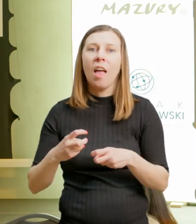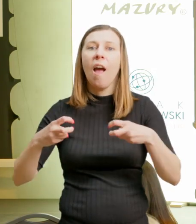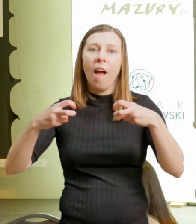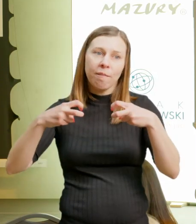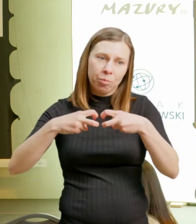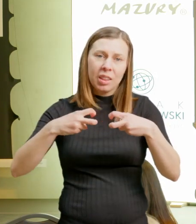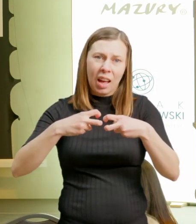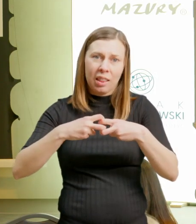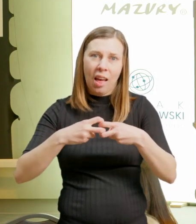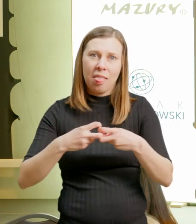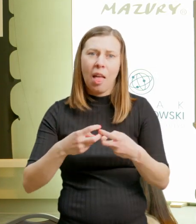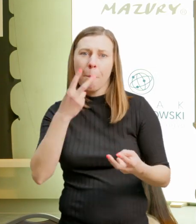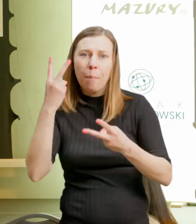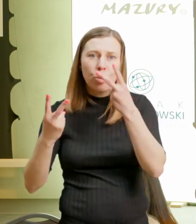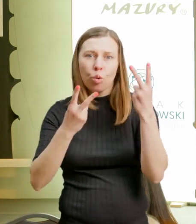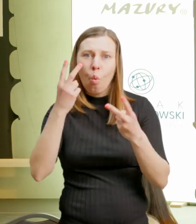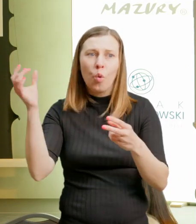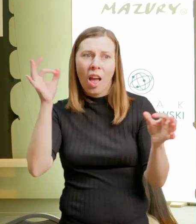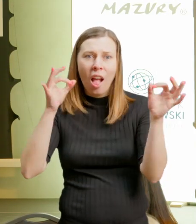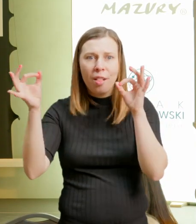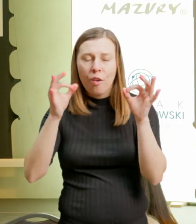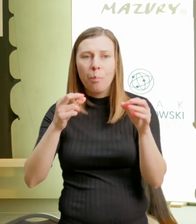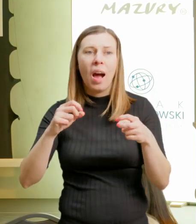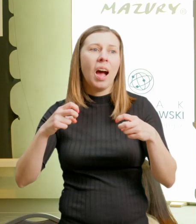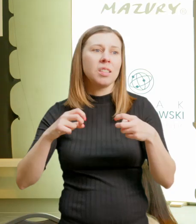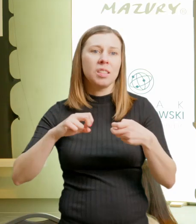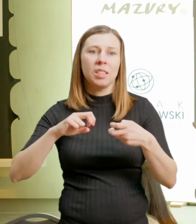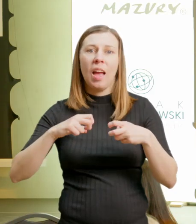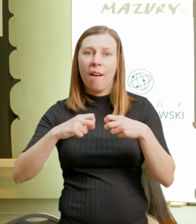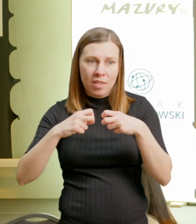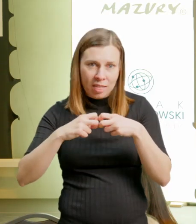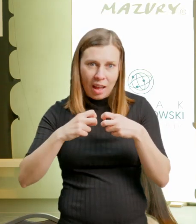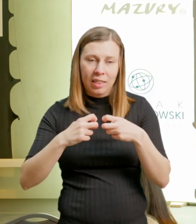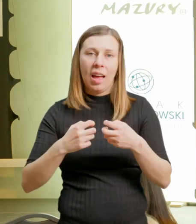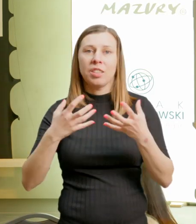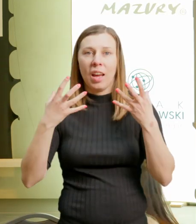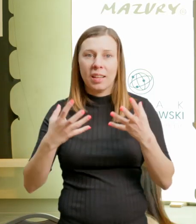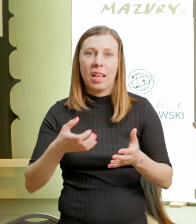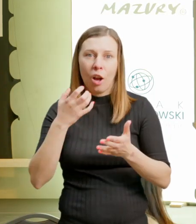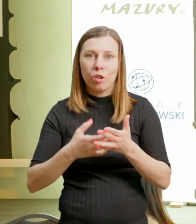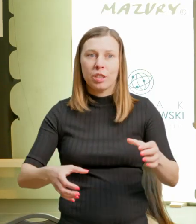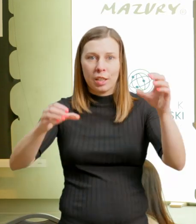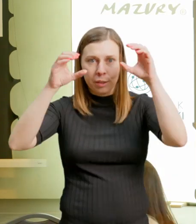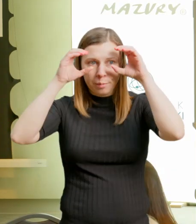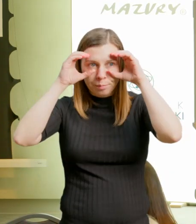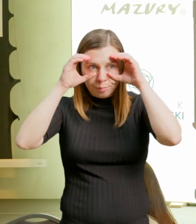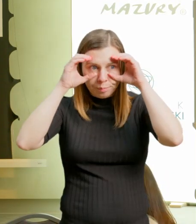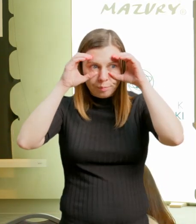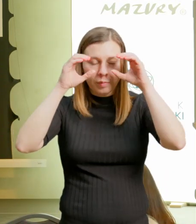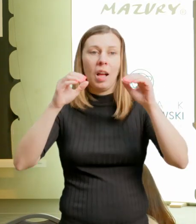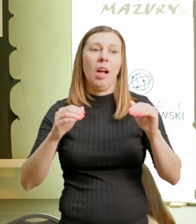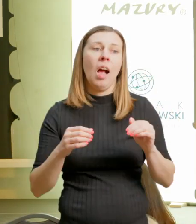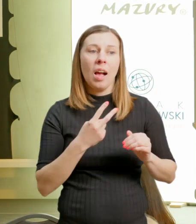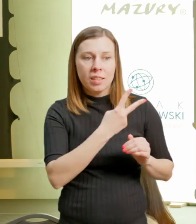okularów i zobaczyć to miejsce, do którego być może się wybierze za jakiś czas, ale z poziomu swojej